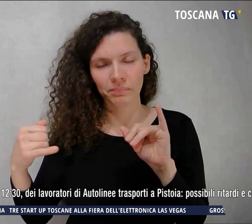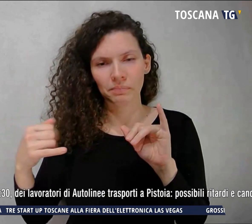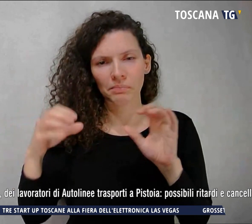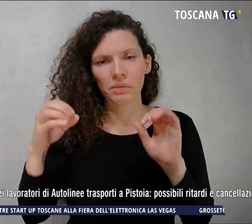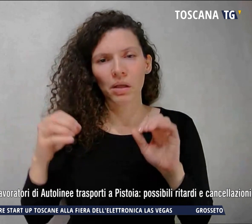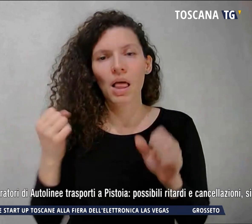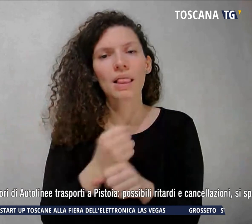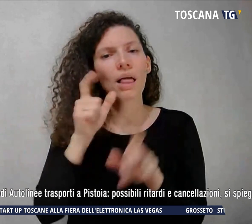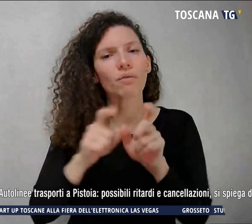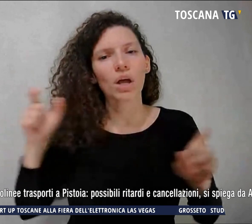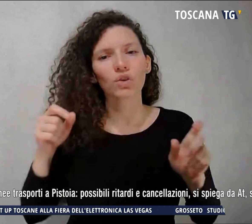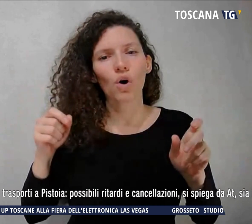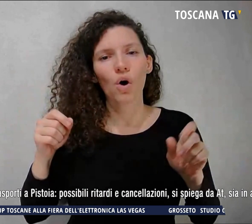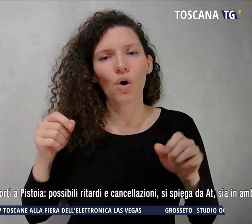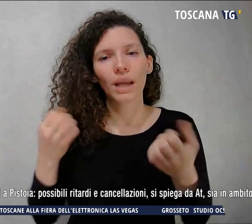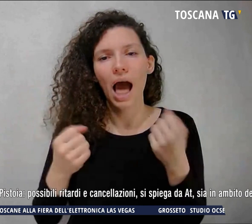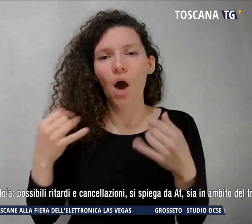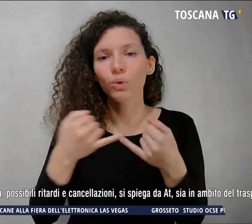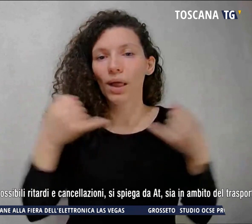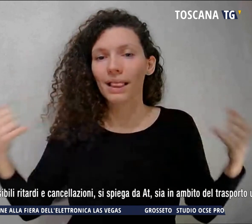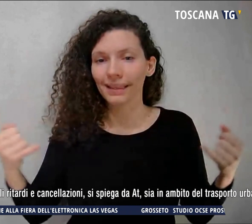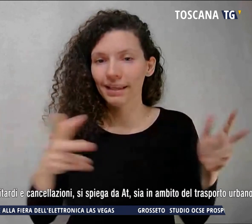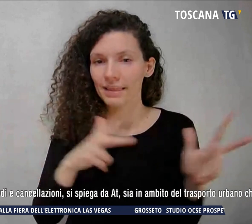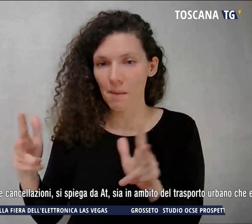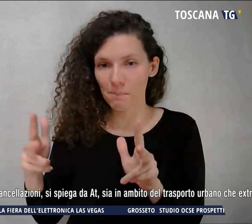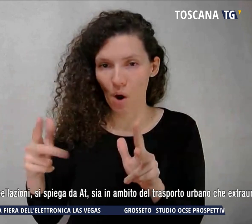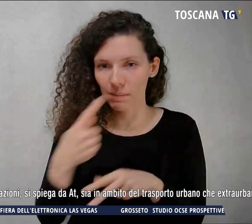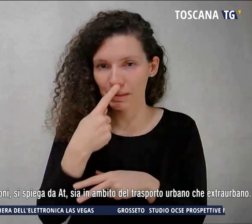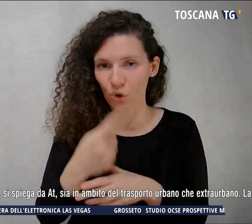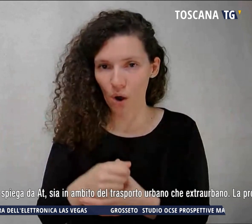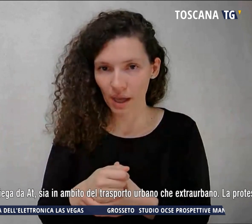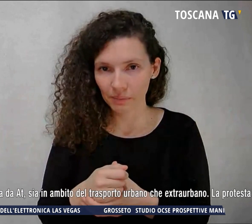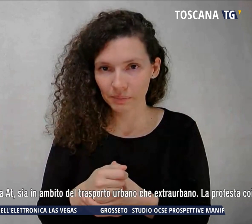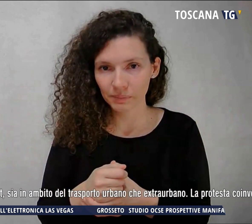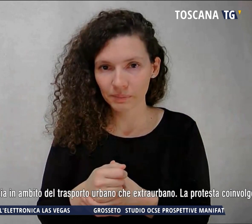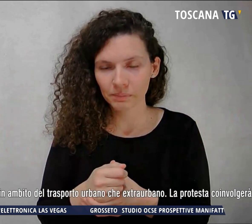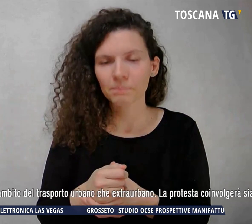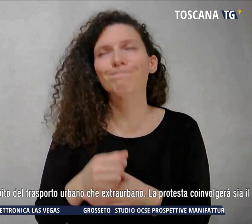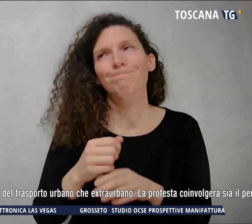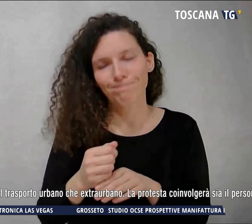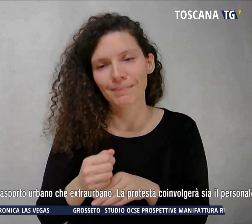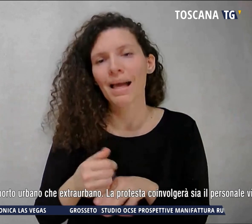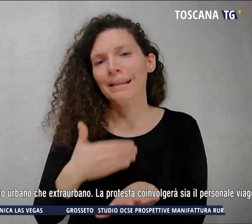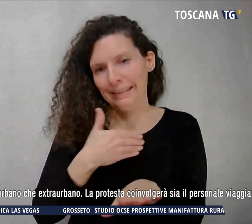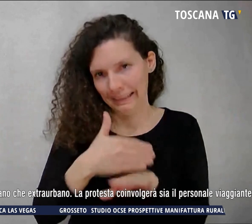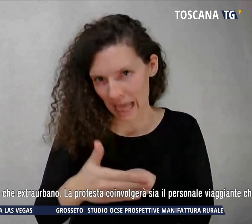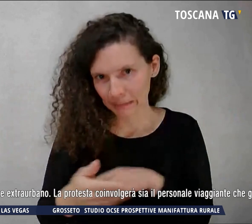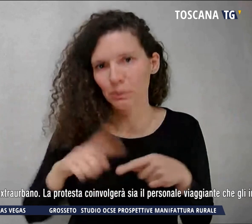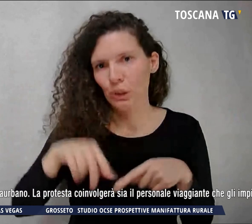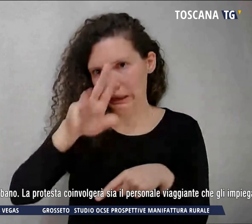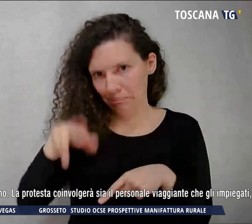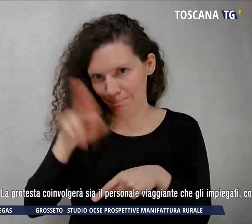trasporti a Pistoia. Possibili ritardi e cancellazioni sia in ambito del